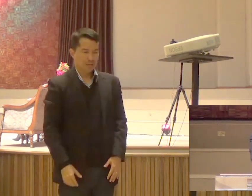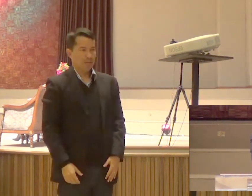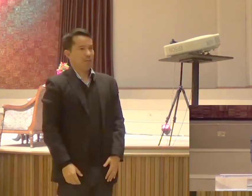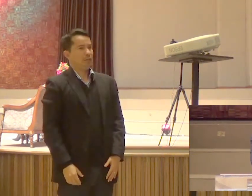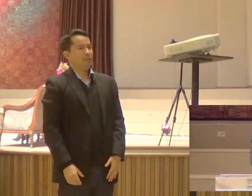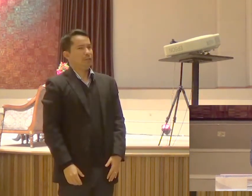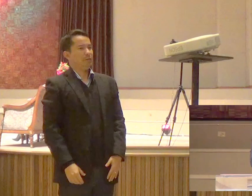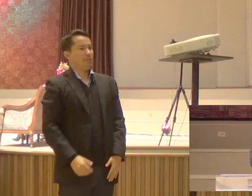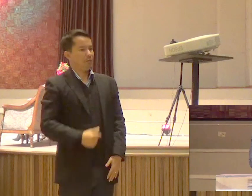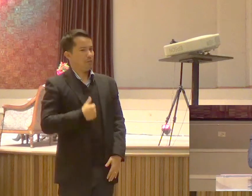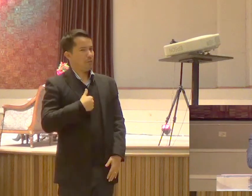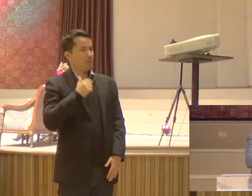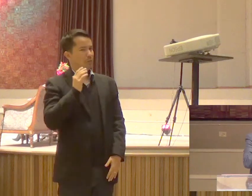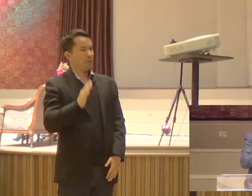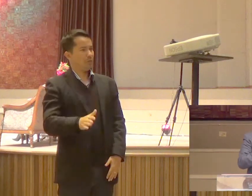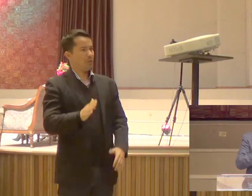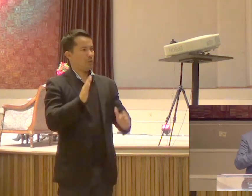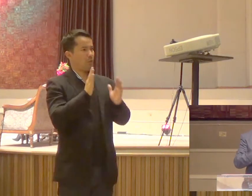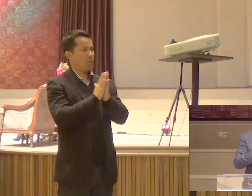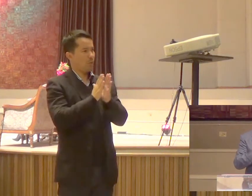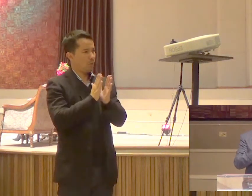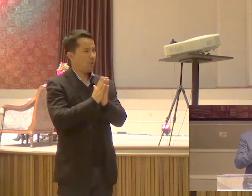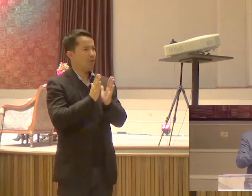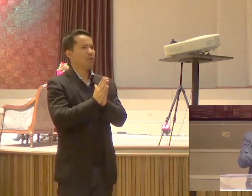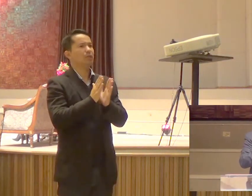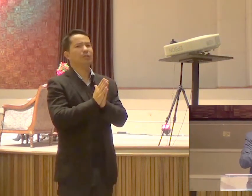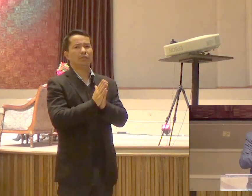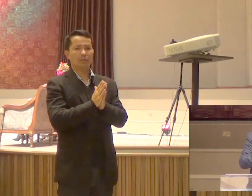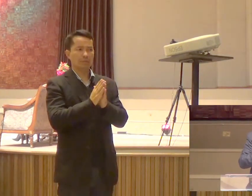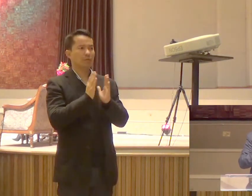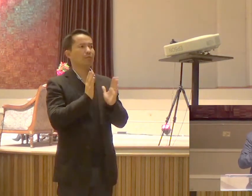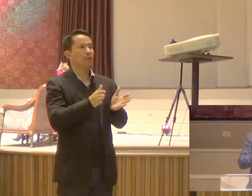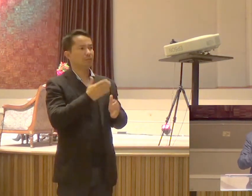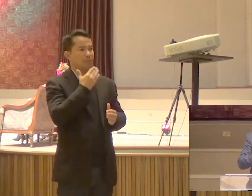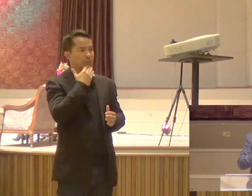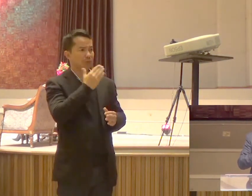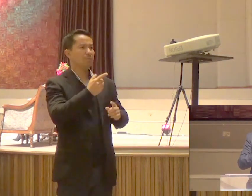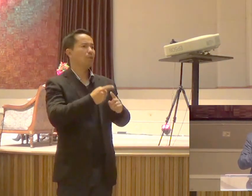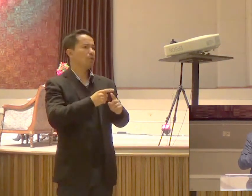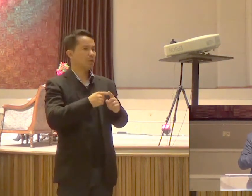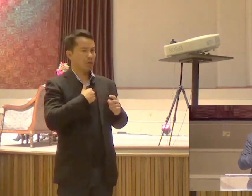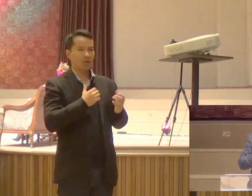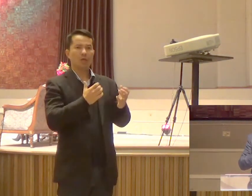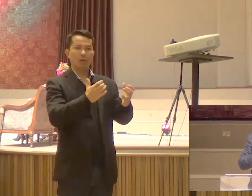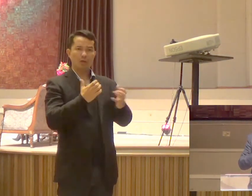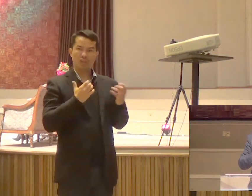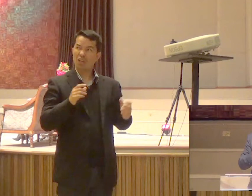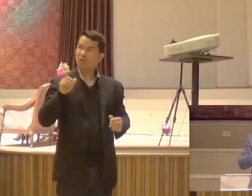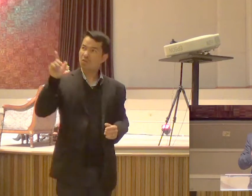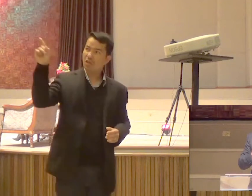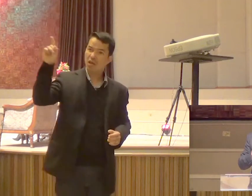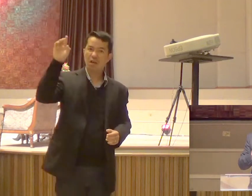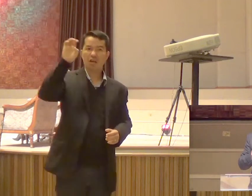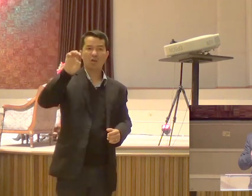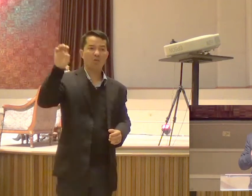muitos anos orando a Deus para que me desse a oportunidade De alguma maneira ministrar no leste europeu Então eu